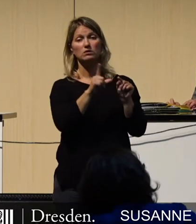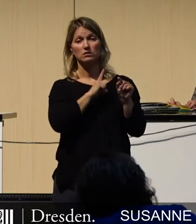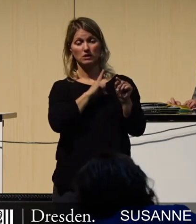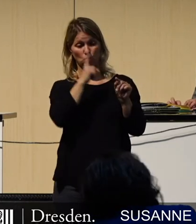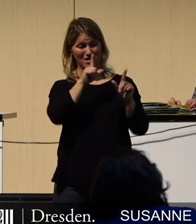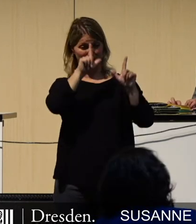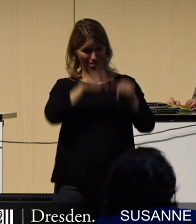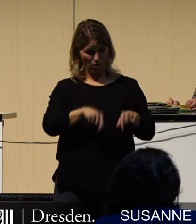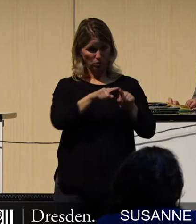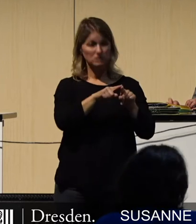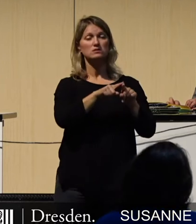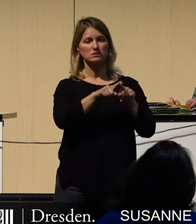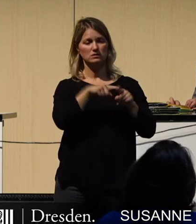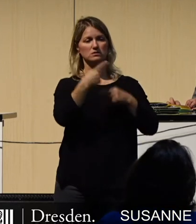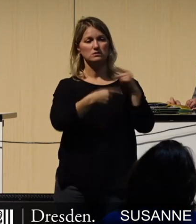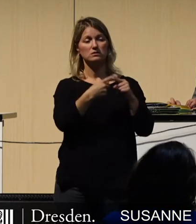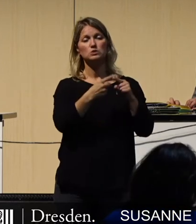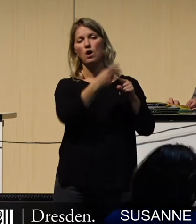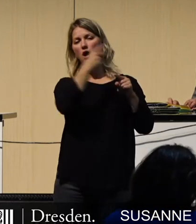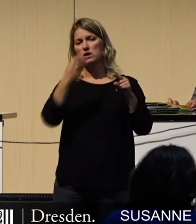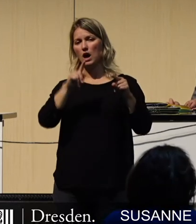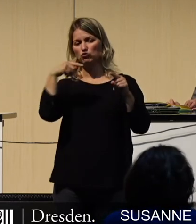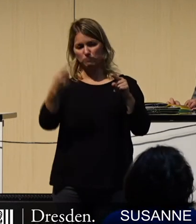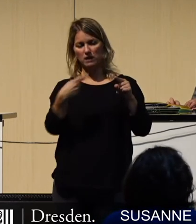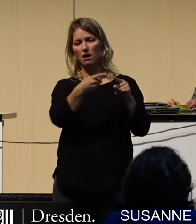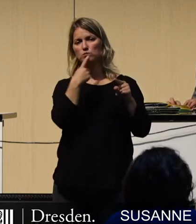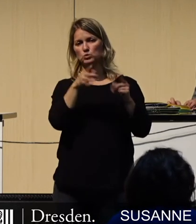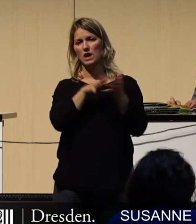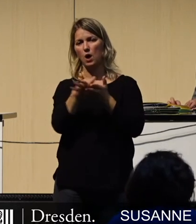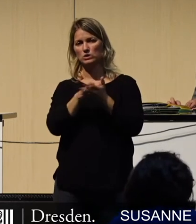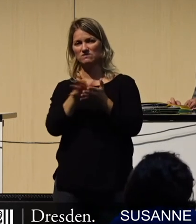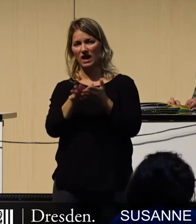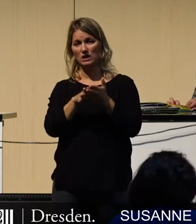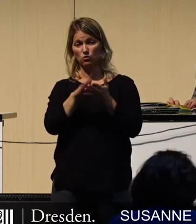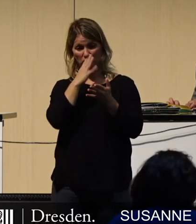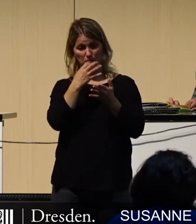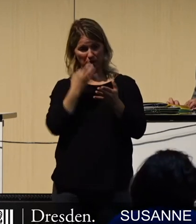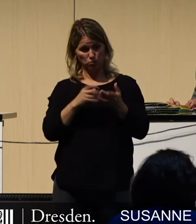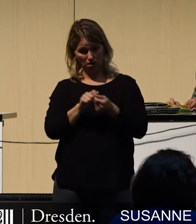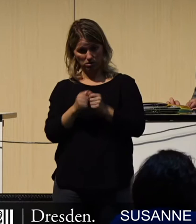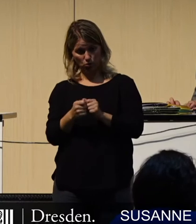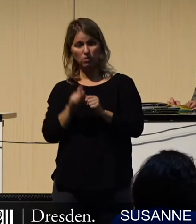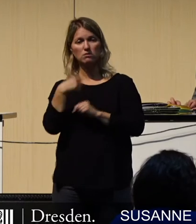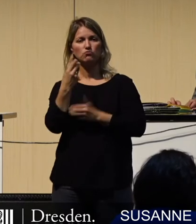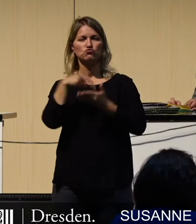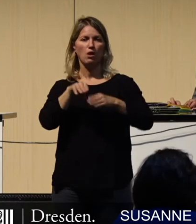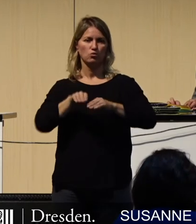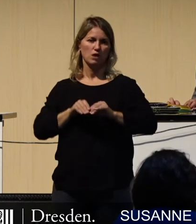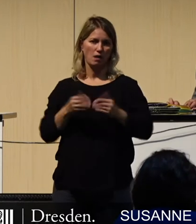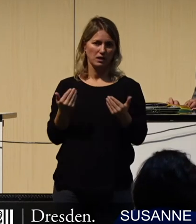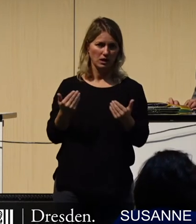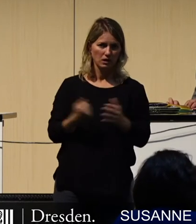Inkrafttreten auszuwerten und zum Änderungsbedarf Stellung zu nehmen. Naja, die Stellungnahme wird dann